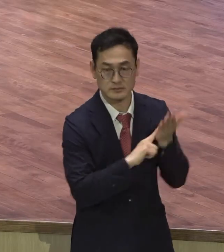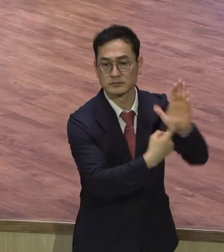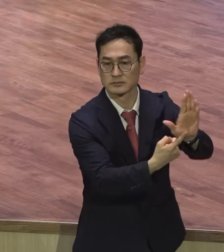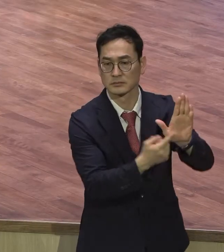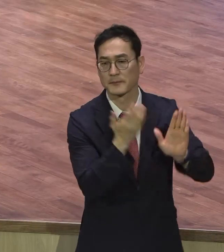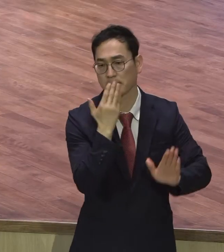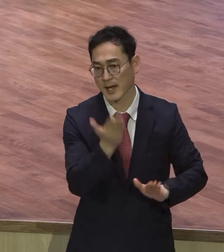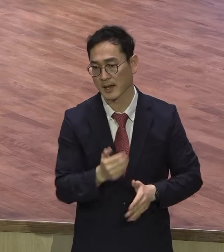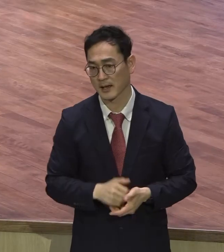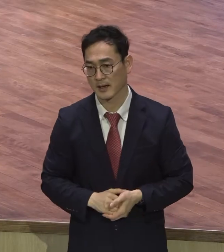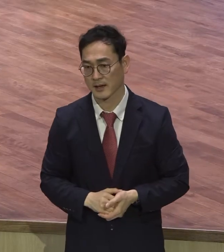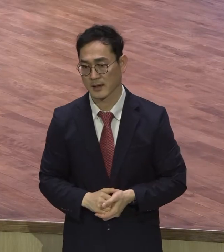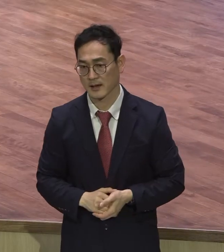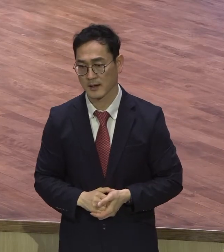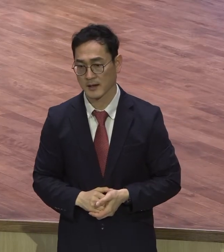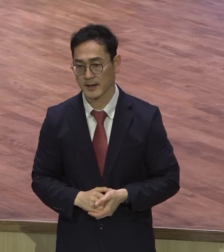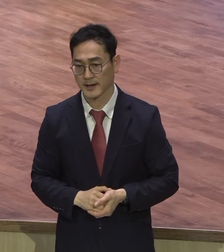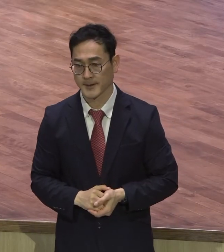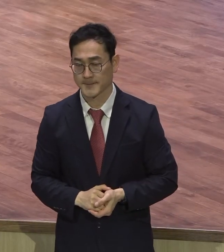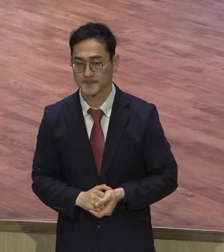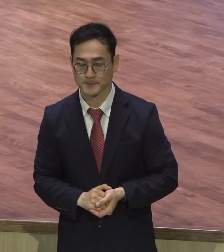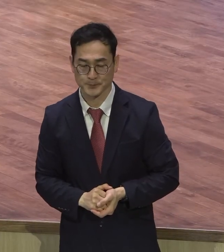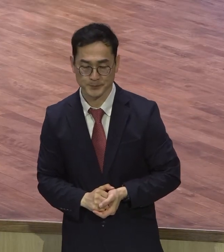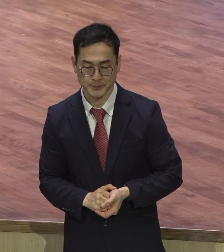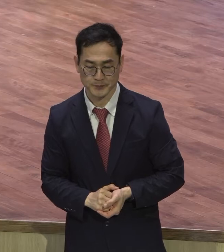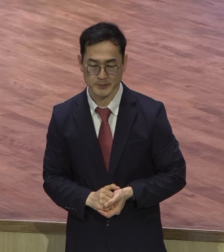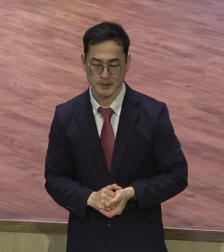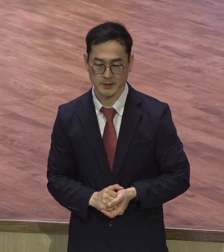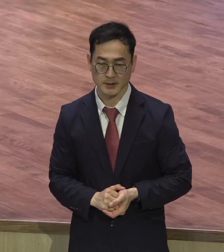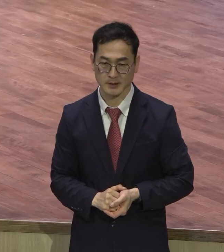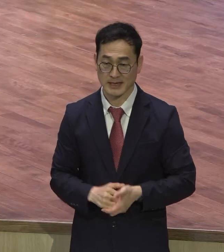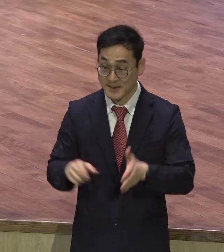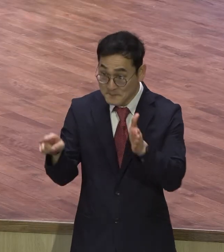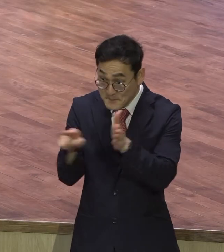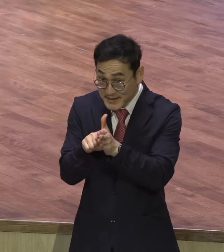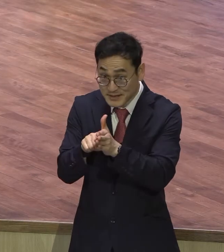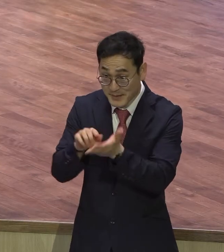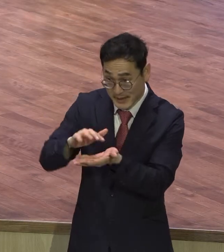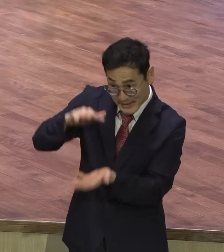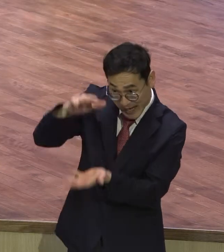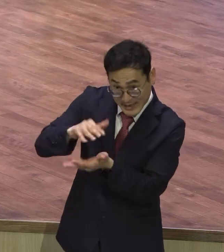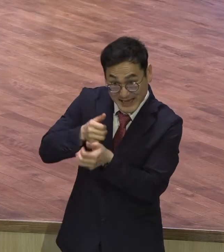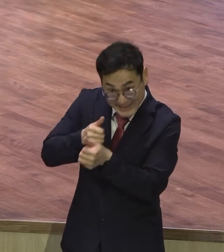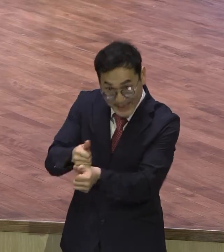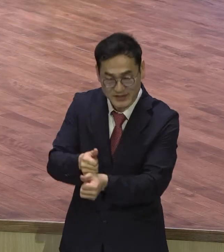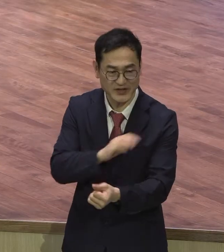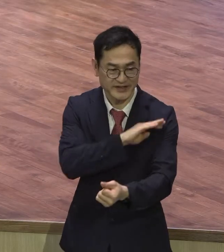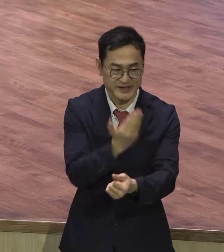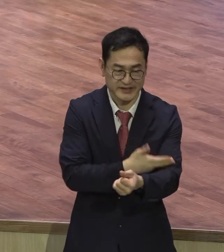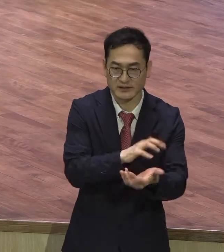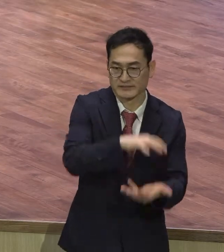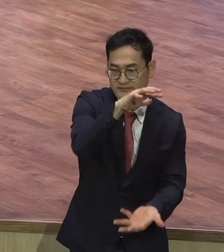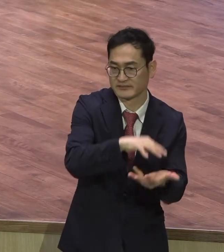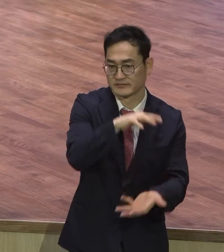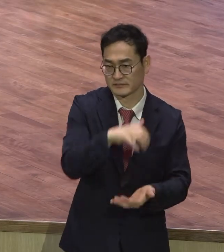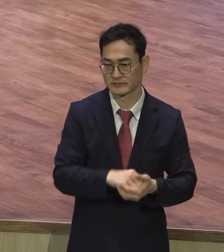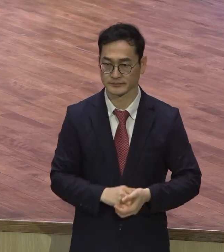말씀을 능력 믿는 만큼 하나님의 능력 믿는 만큼 유명한